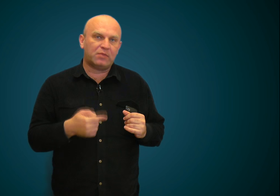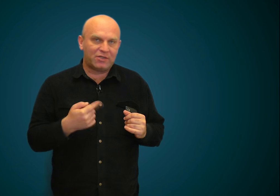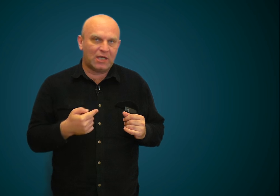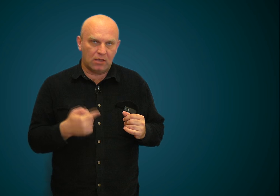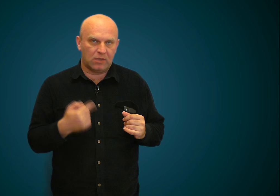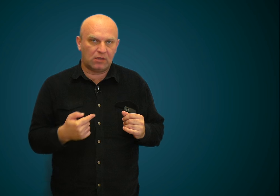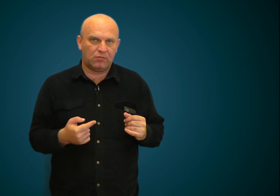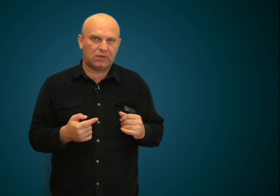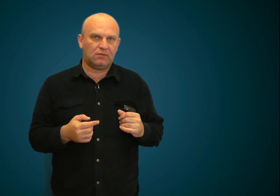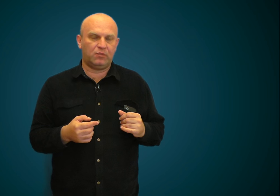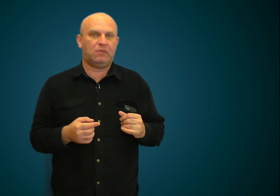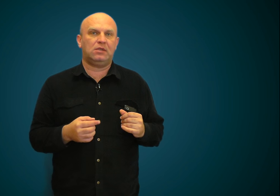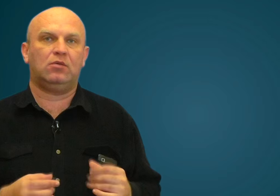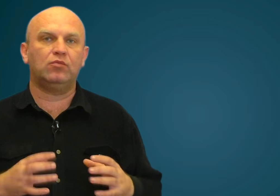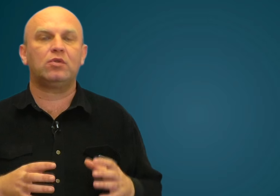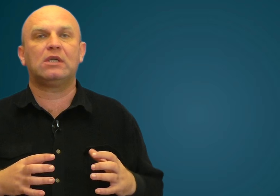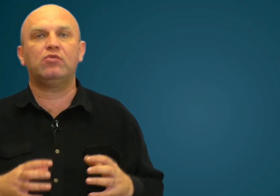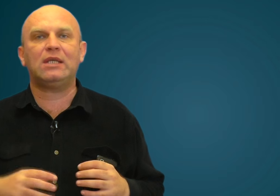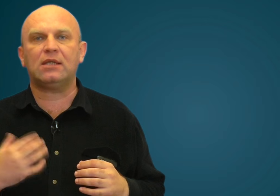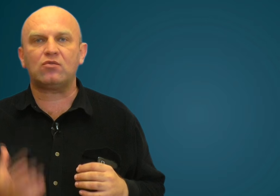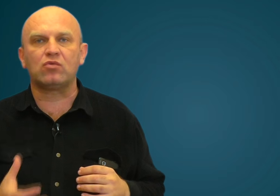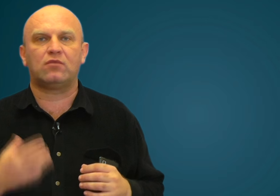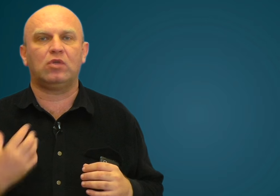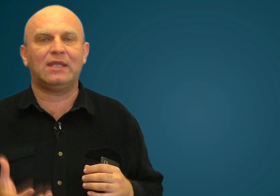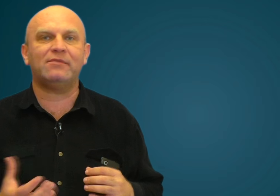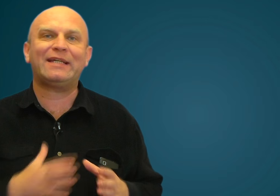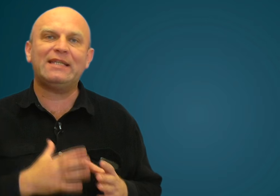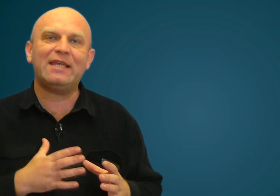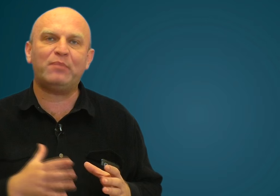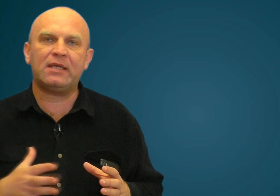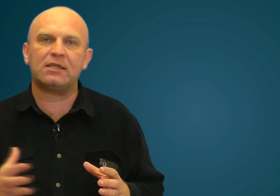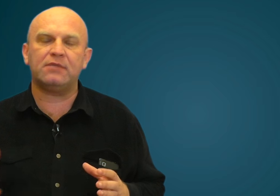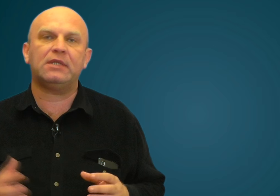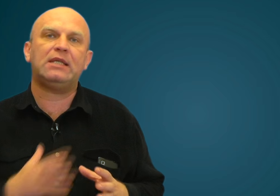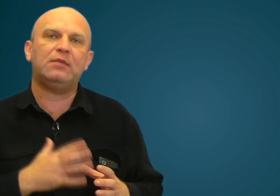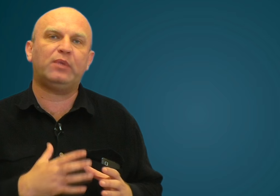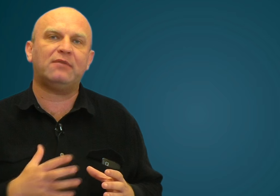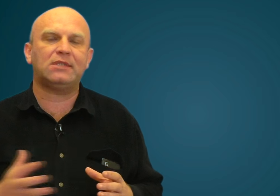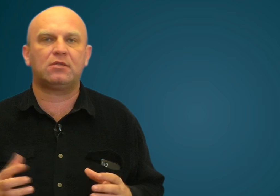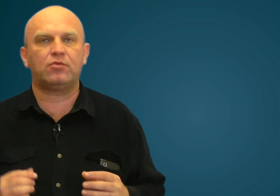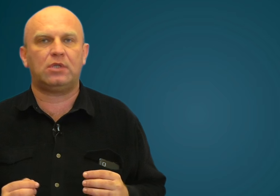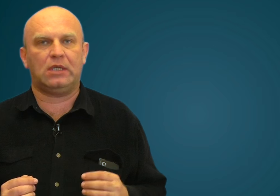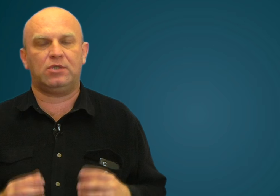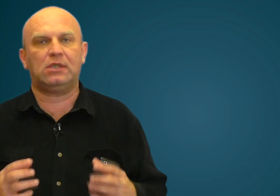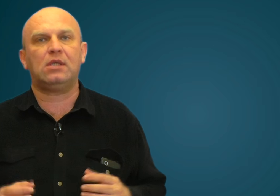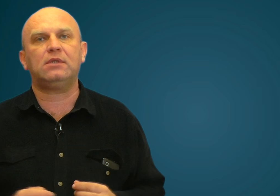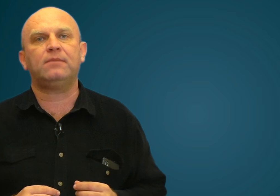обращениями к этой оперативной памяти. У многих людей отсутствует навык непрерывной и плавно текущей речи. Этот навык